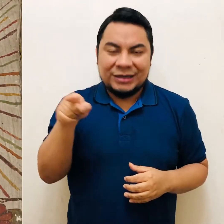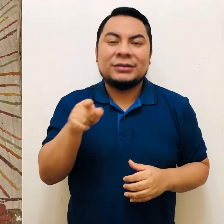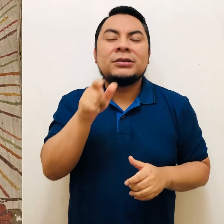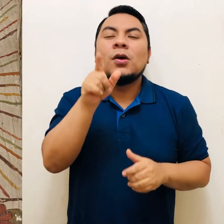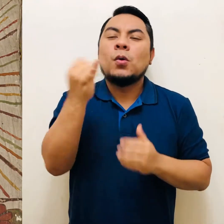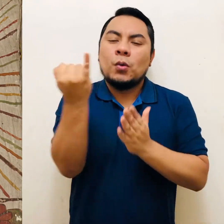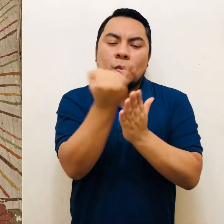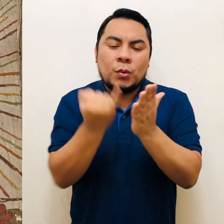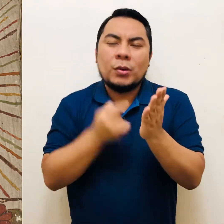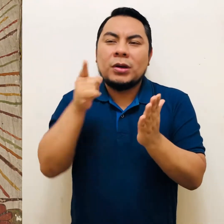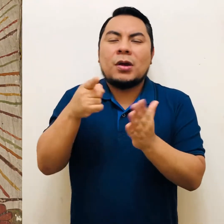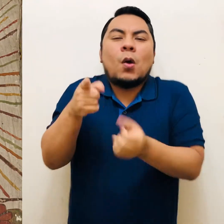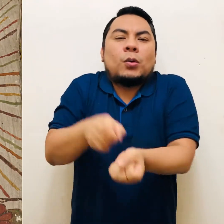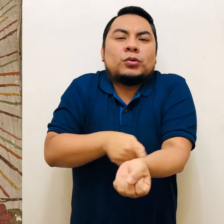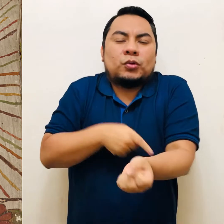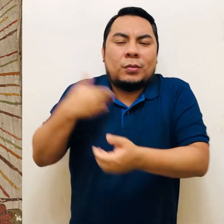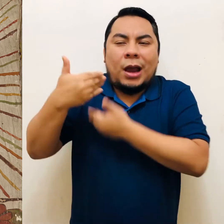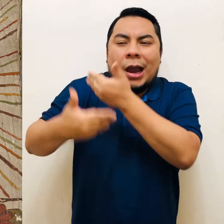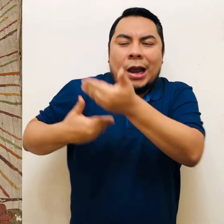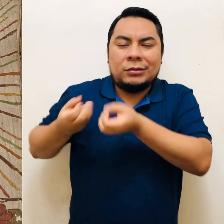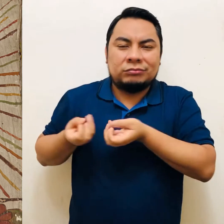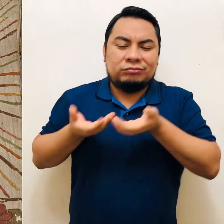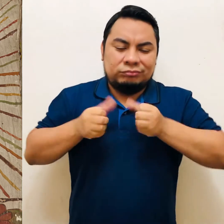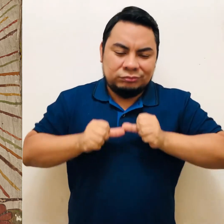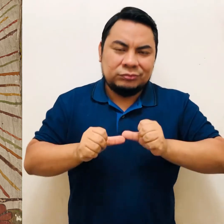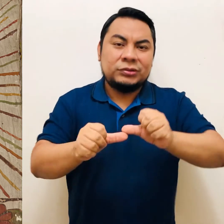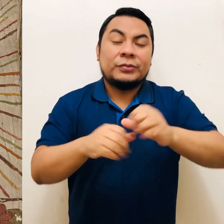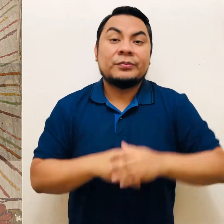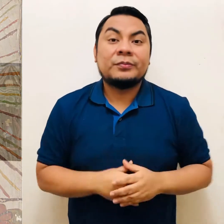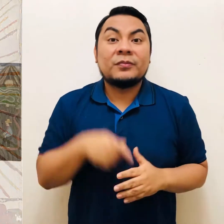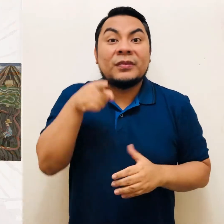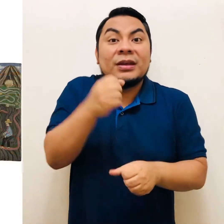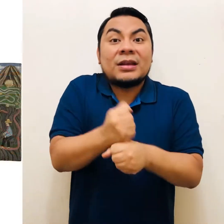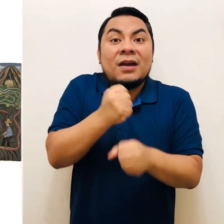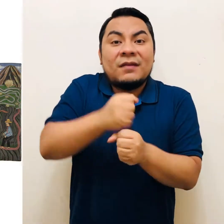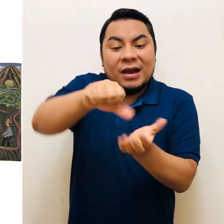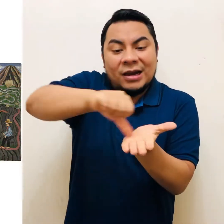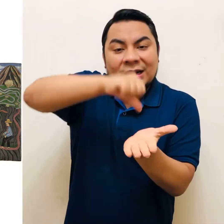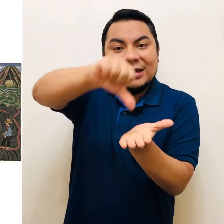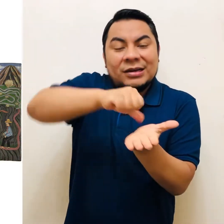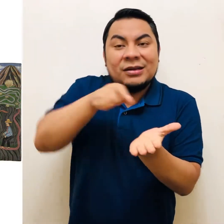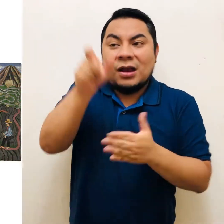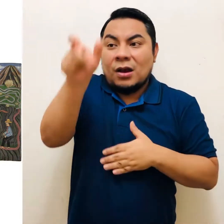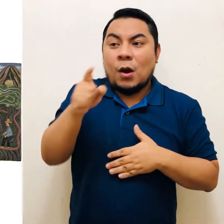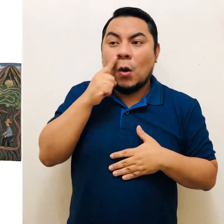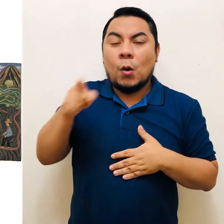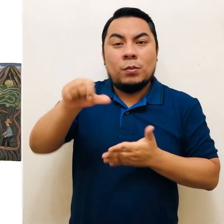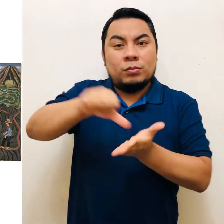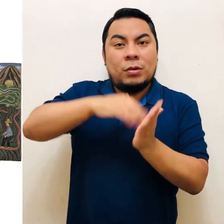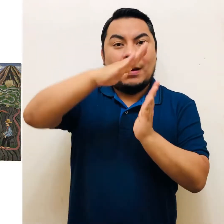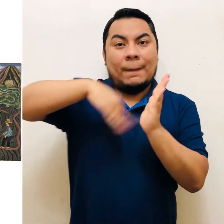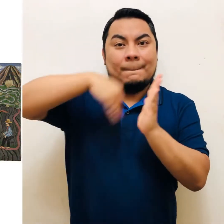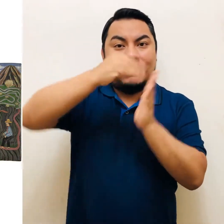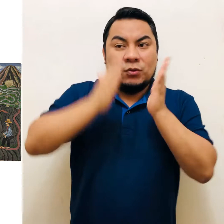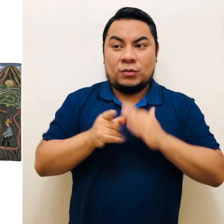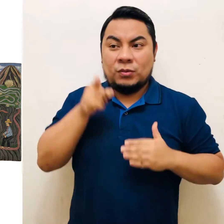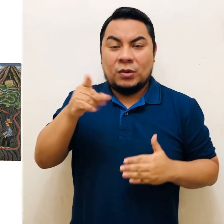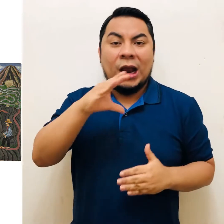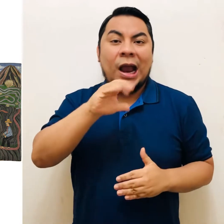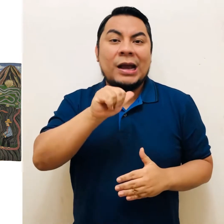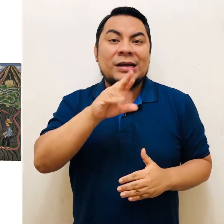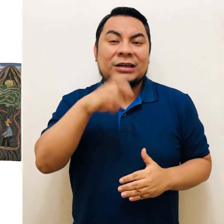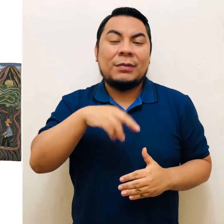nuestros costumbres ancestrales. Los trabajos artísticos del maestro artista pintor